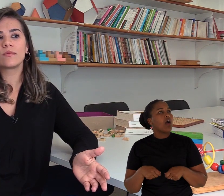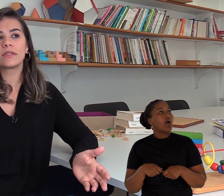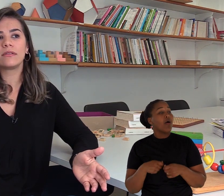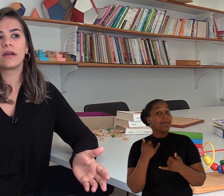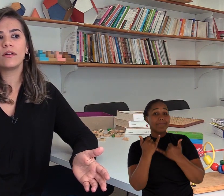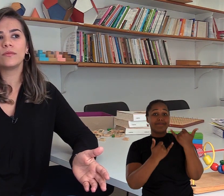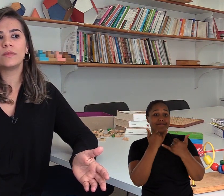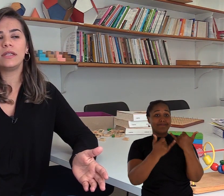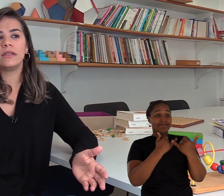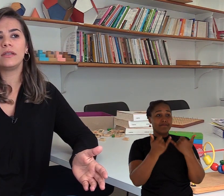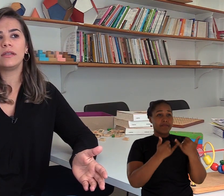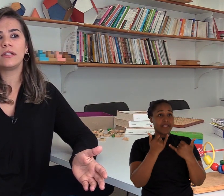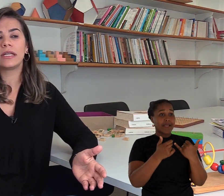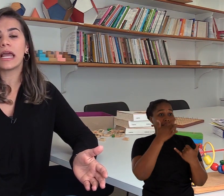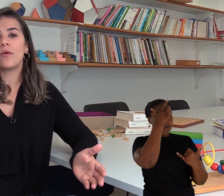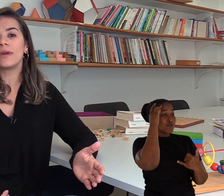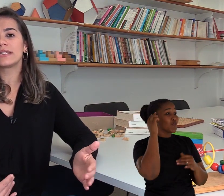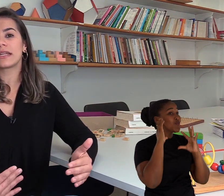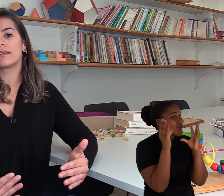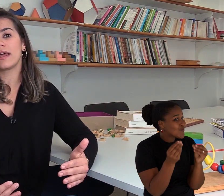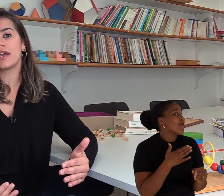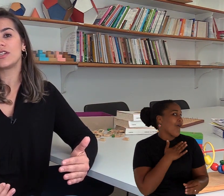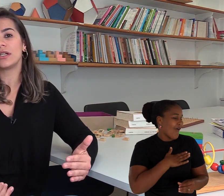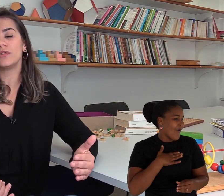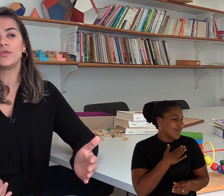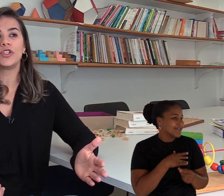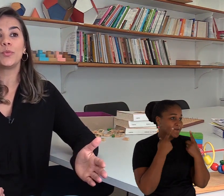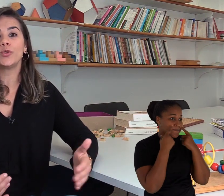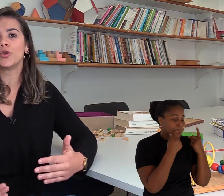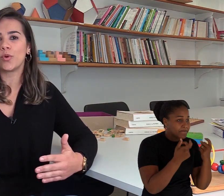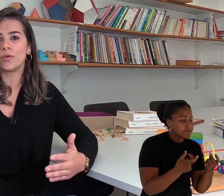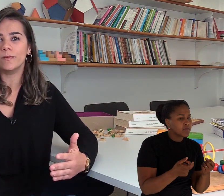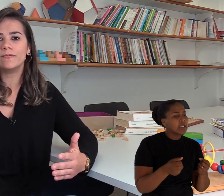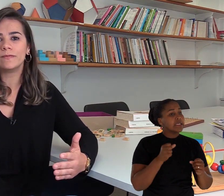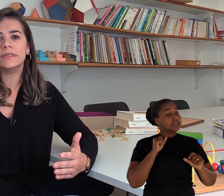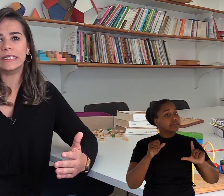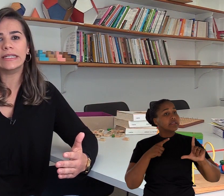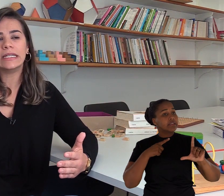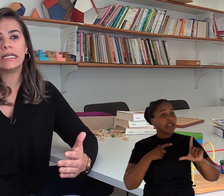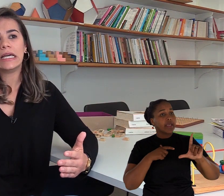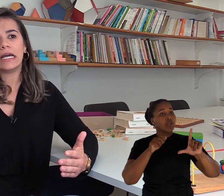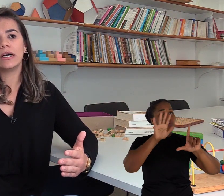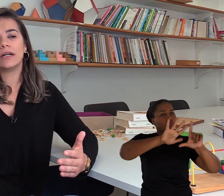pensamos, então, em criar uma estratégia do tipo jogo.